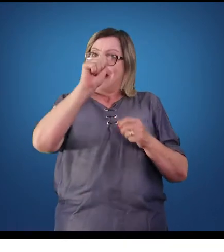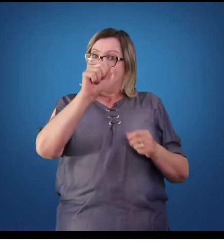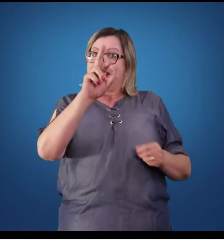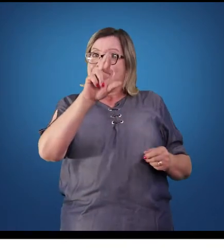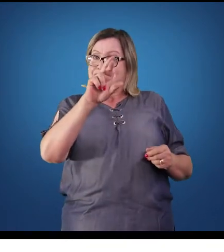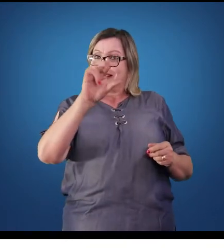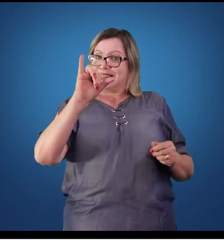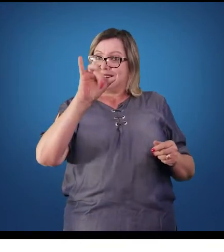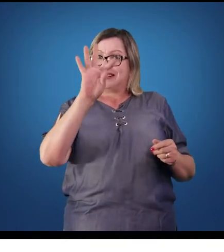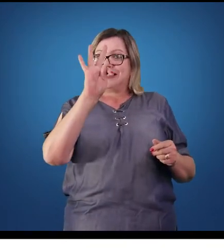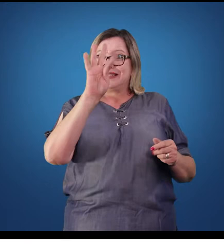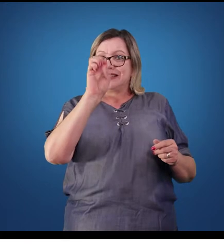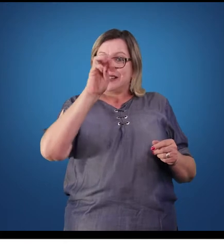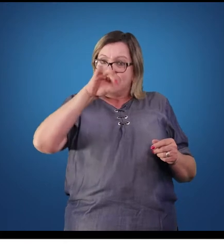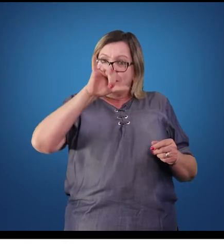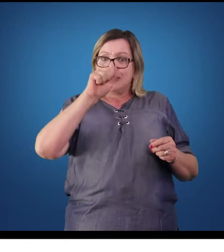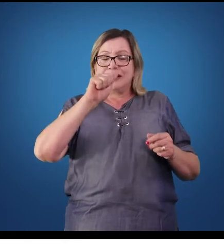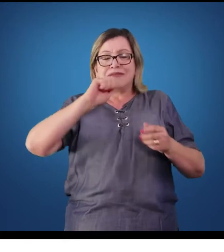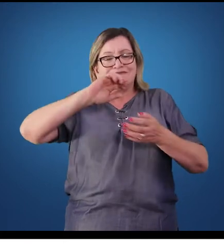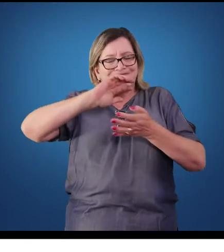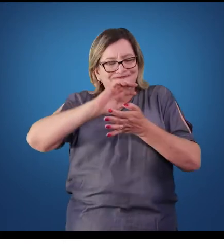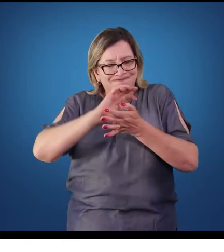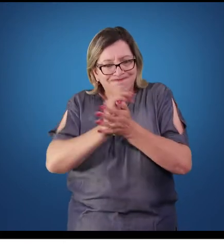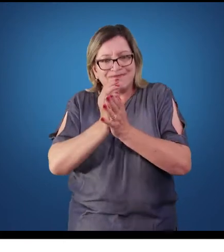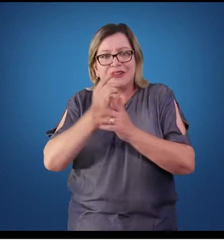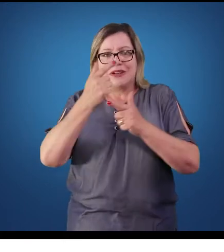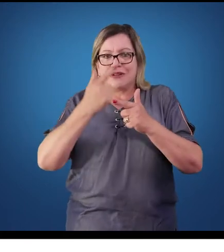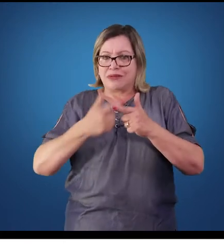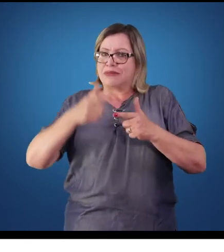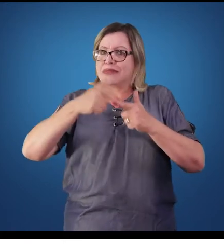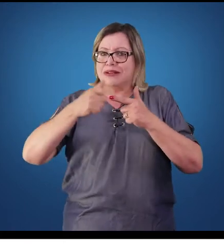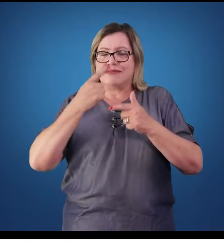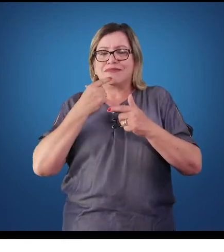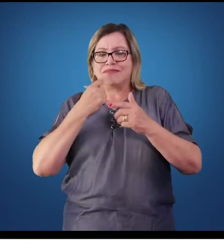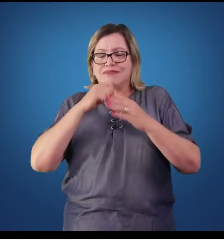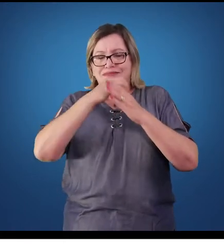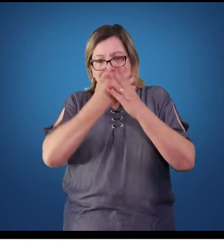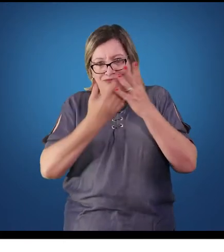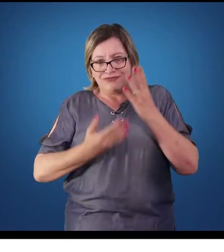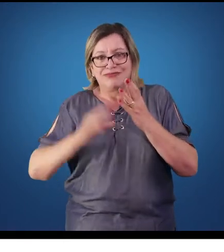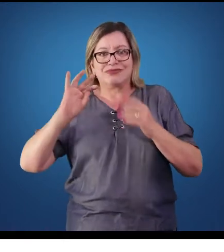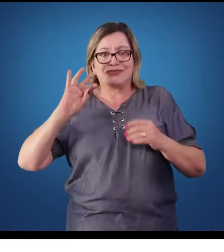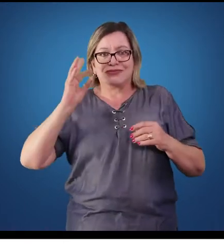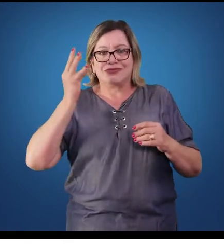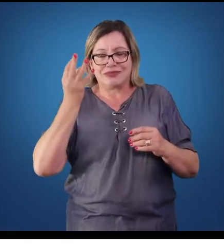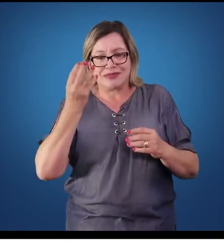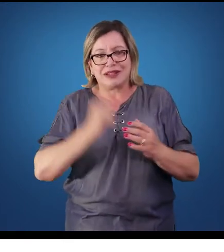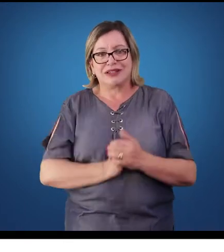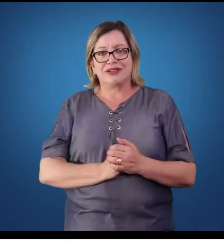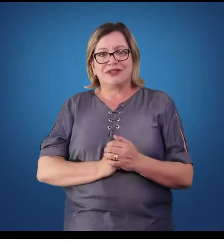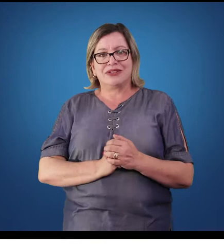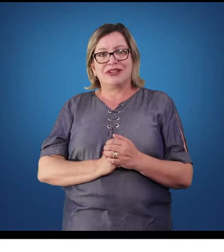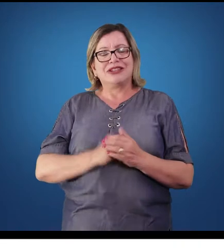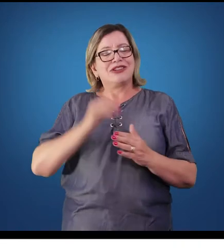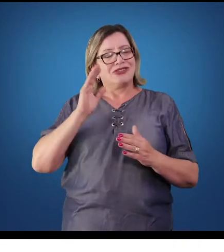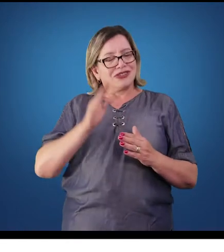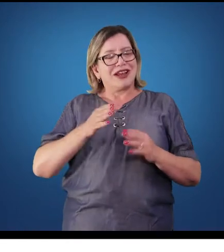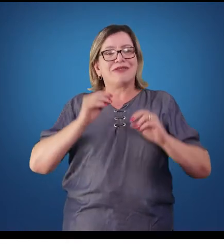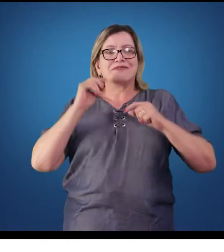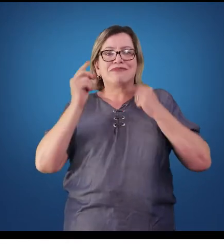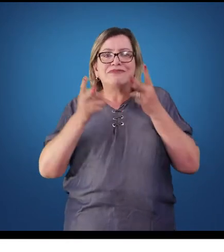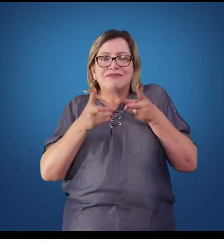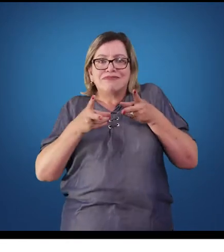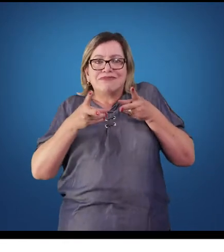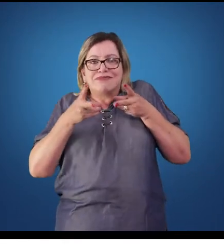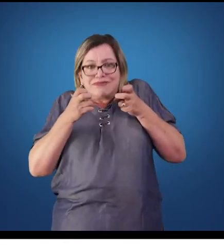Isso faz com que prejudique, então, a circulação sanguínea. Bom, como observado pela